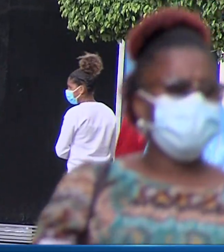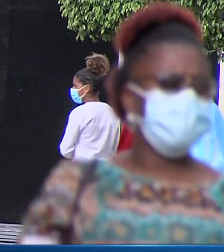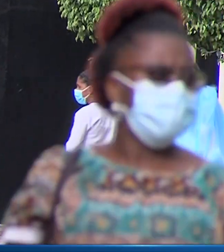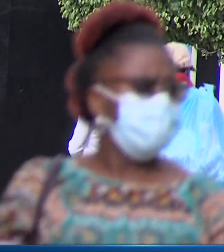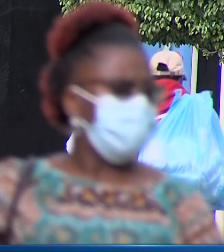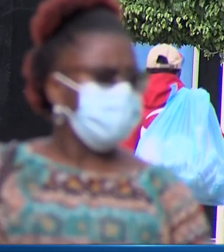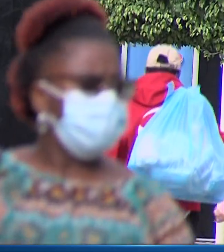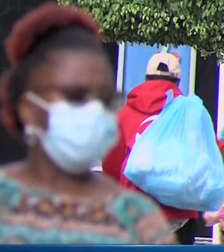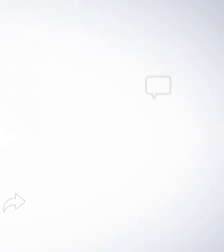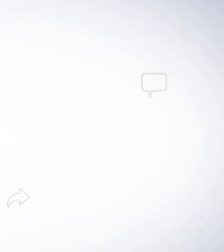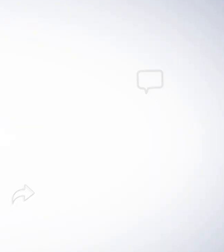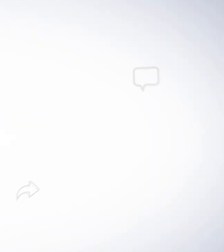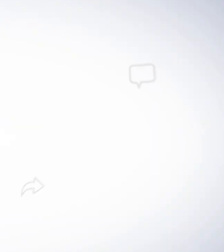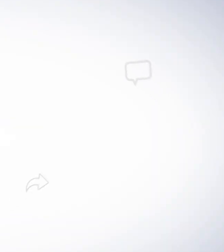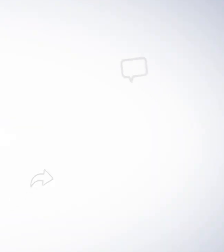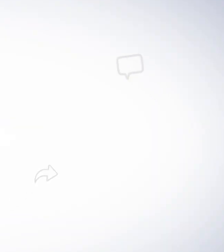pública.